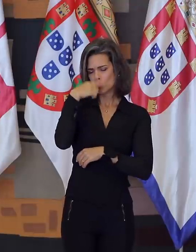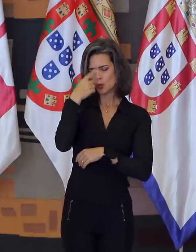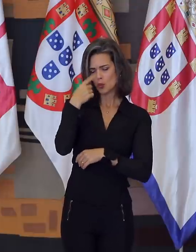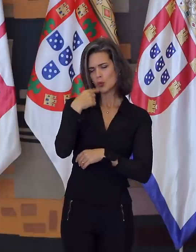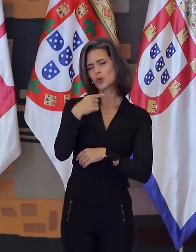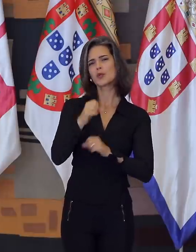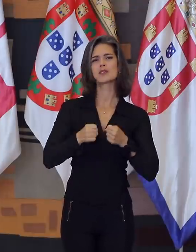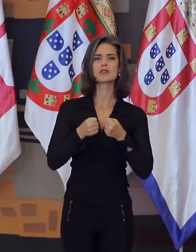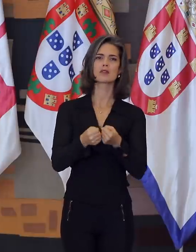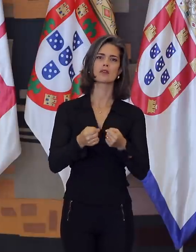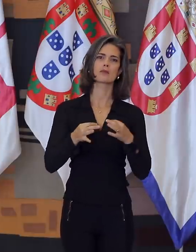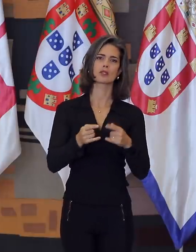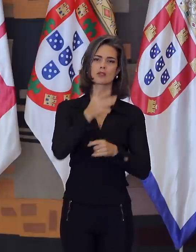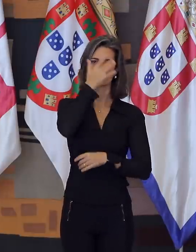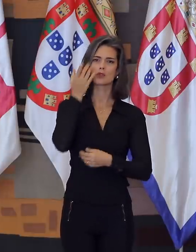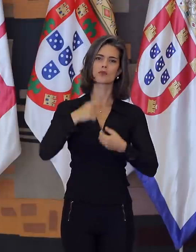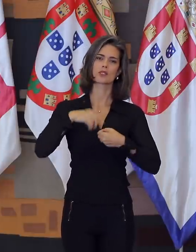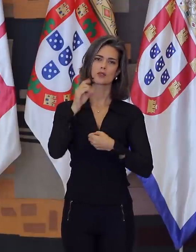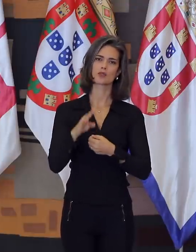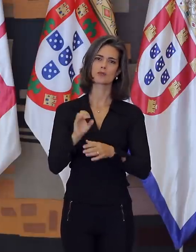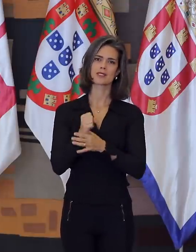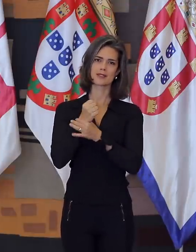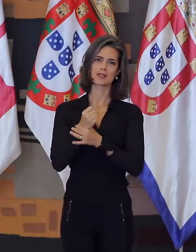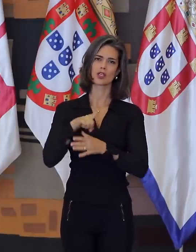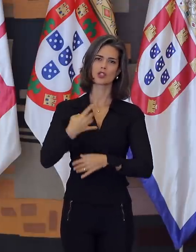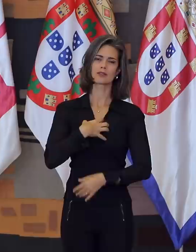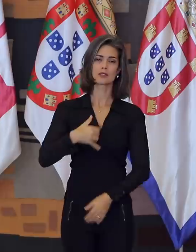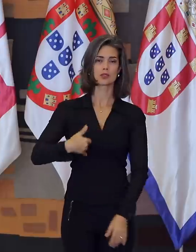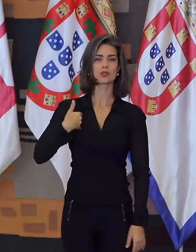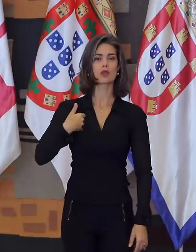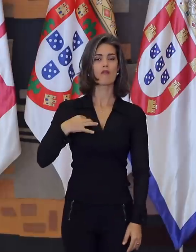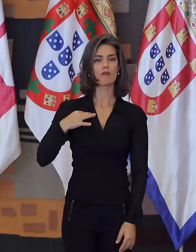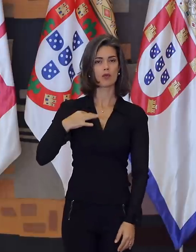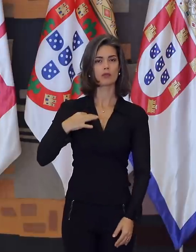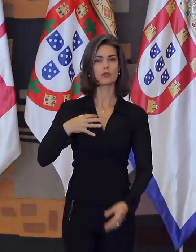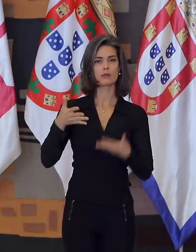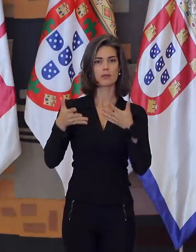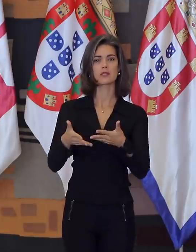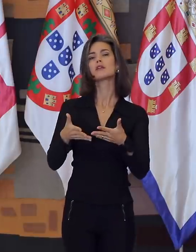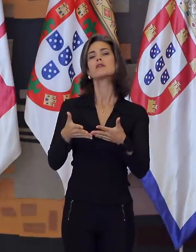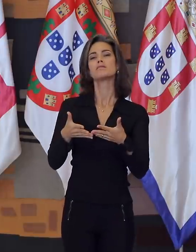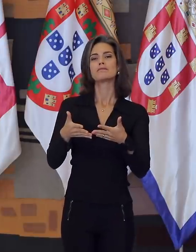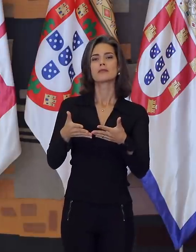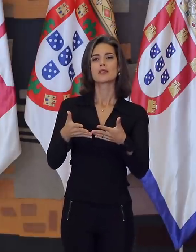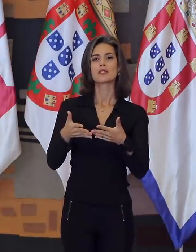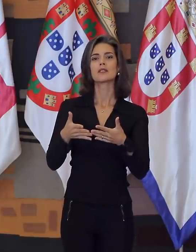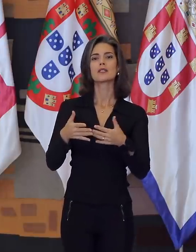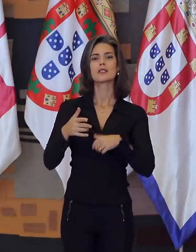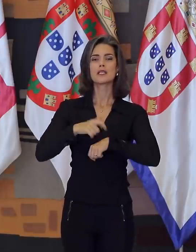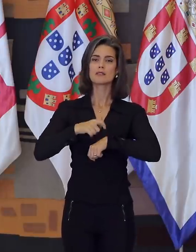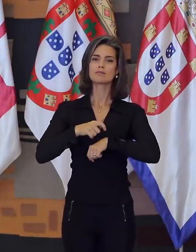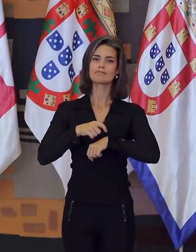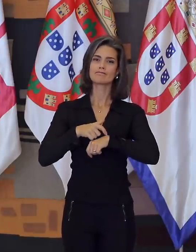brasileiro pudesse retornar em segurança. Com muito orgulho, nos voluntariamos para integrar esse nobre esforço do Itamaraty.